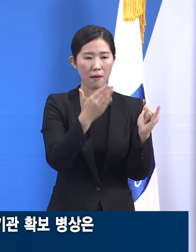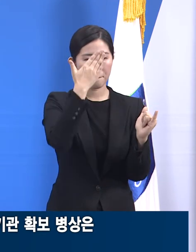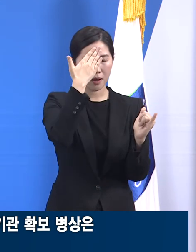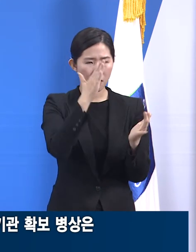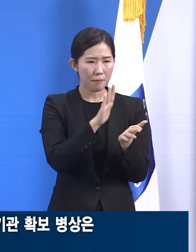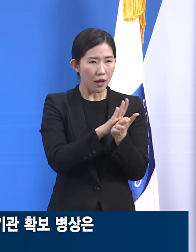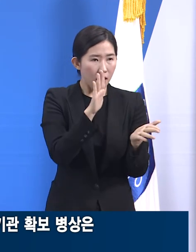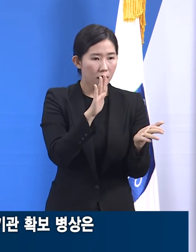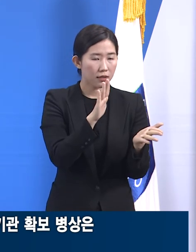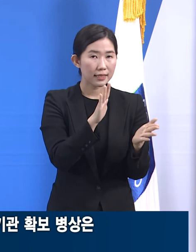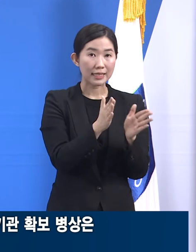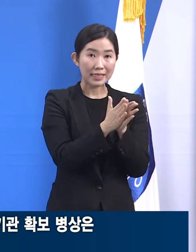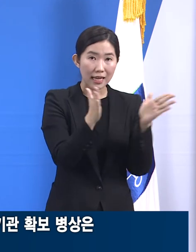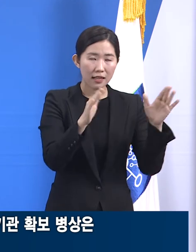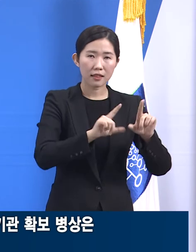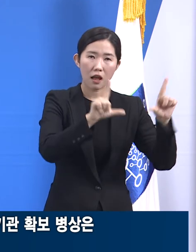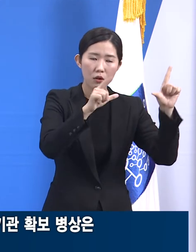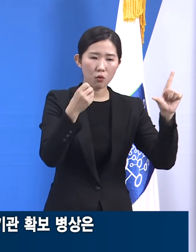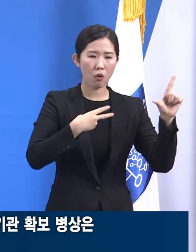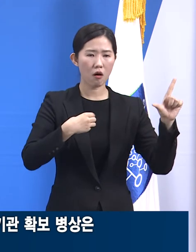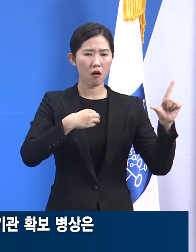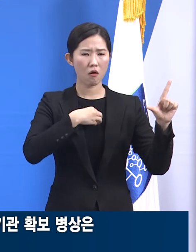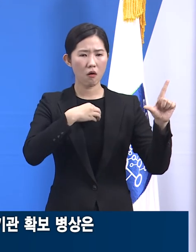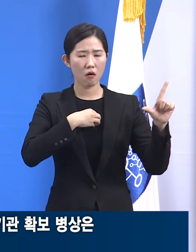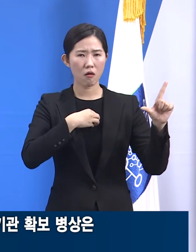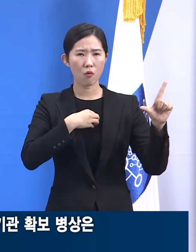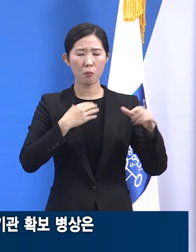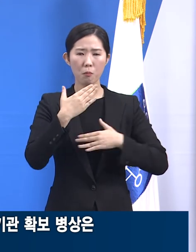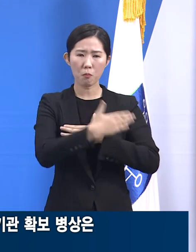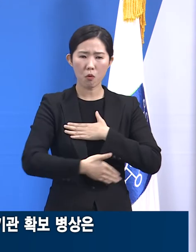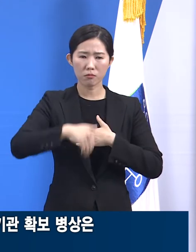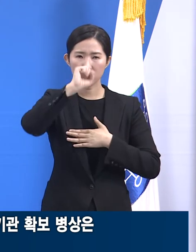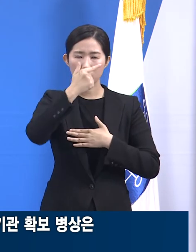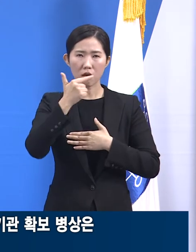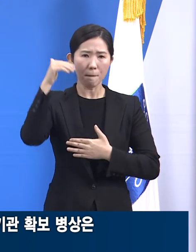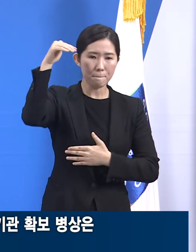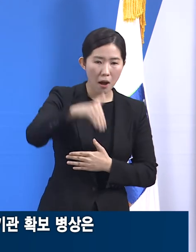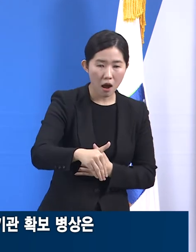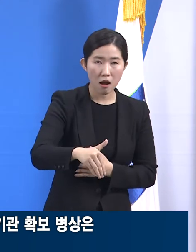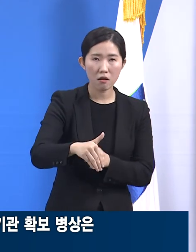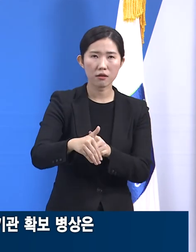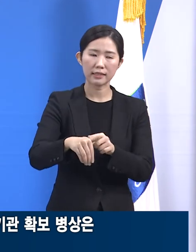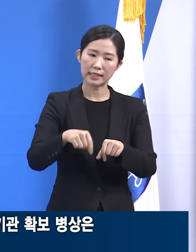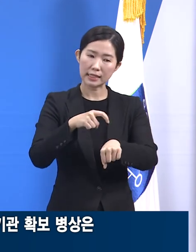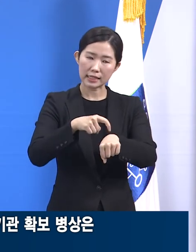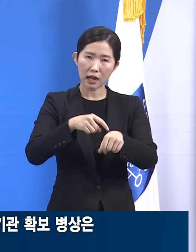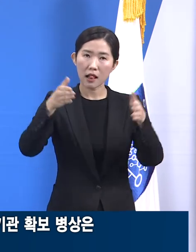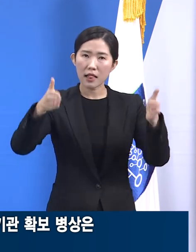건강상태가 위중해지는 시점은 약 일주 이상의 시간 차이가 있습니다.